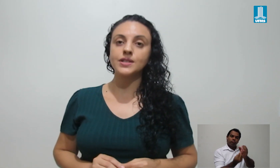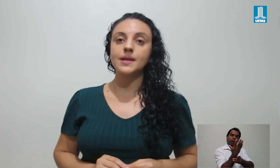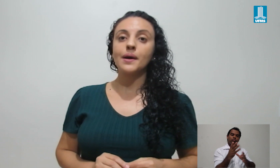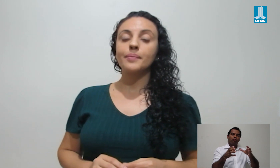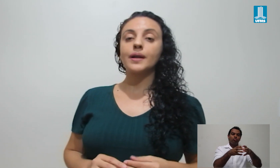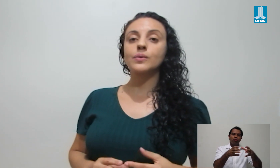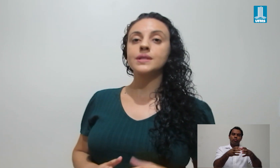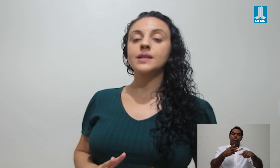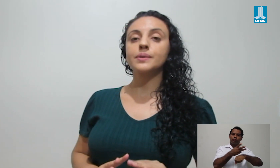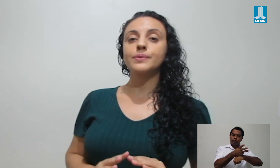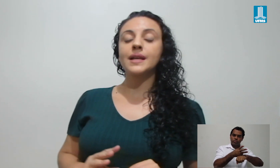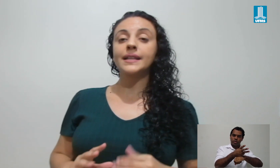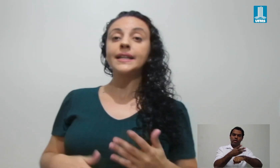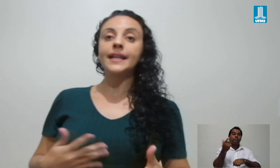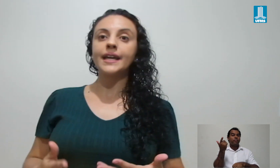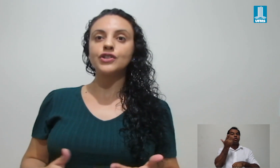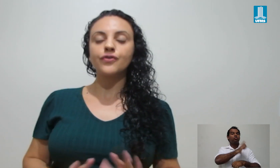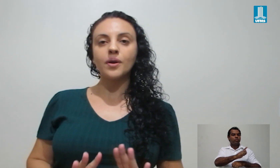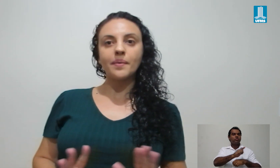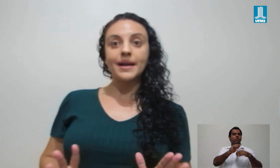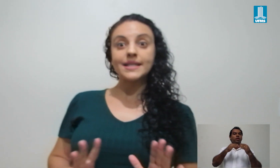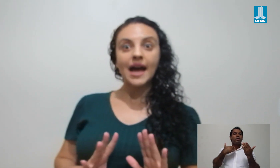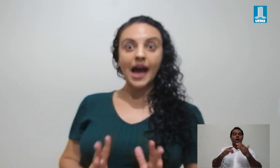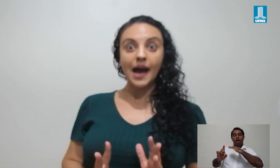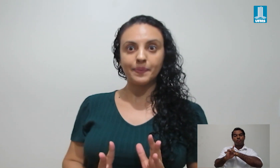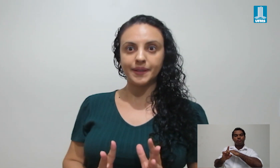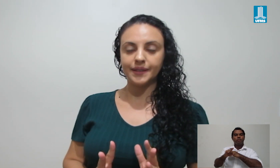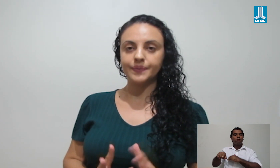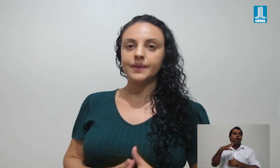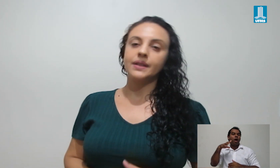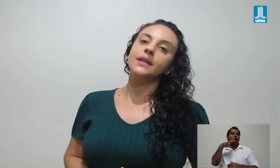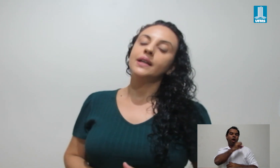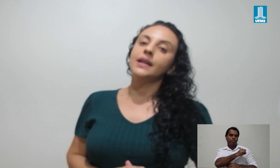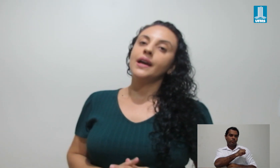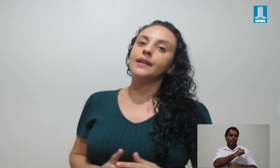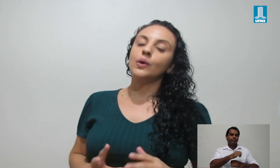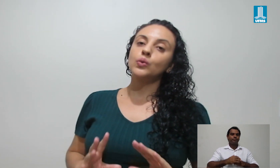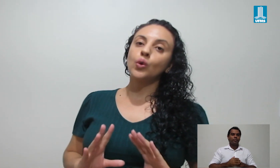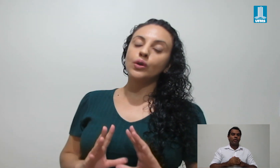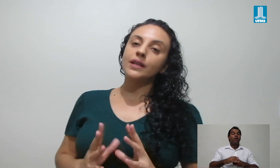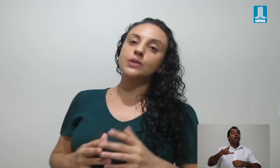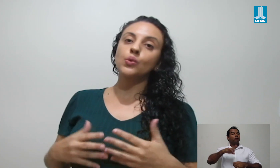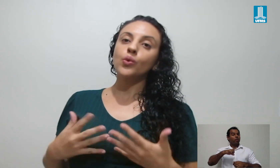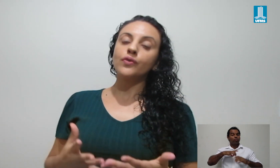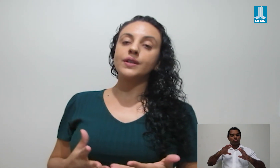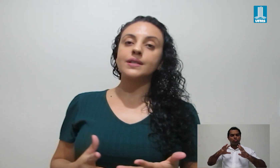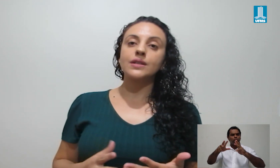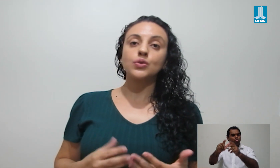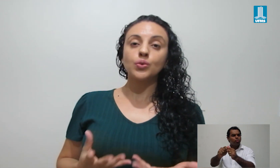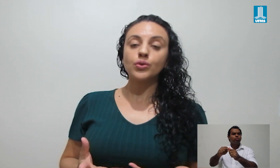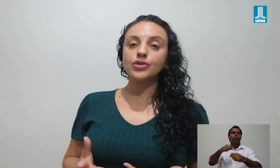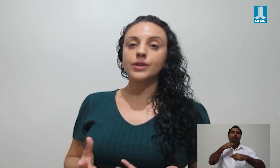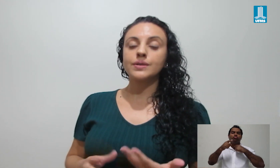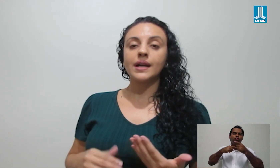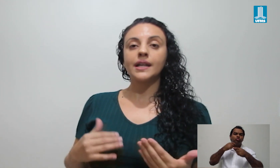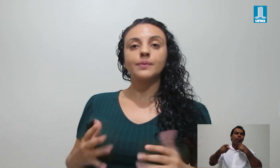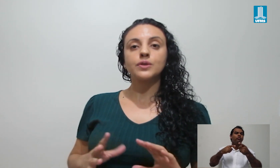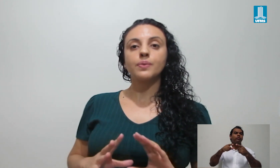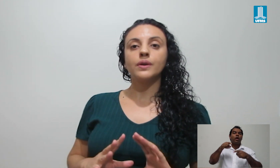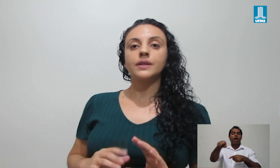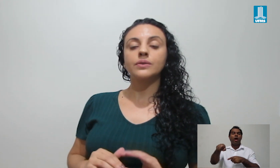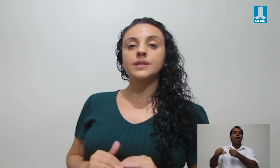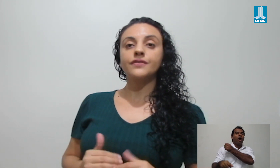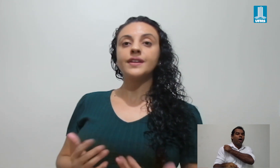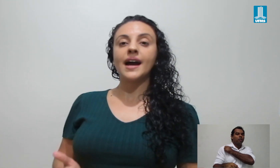mensagens para conseguir nos atender de forma mais rápida. Então, todas as dúvidas que surgem, os